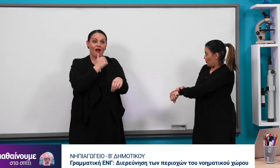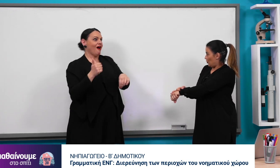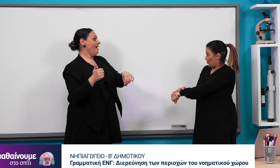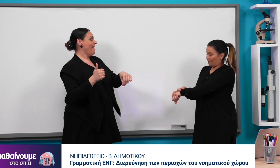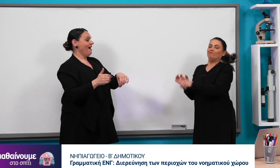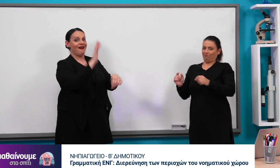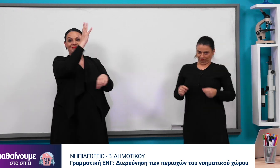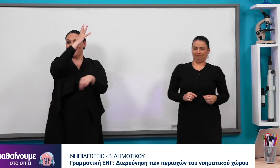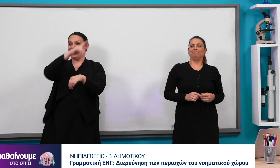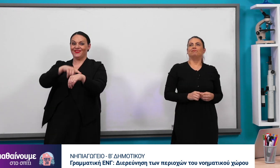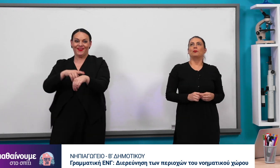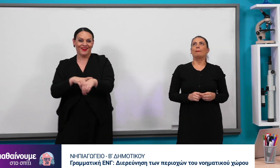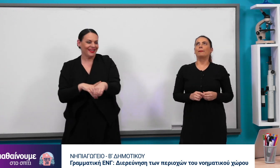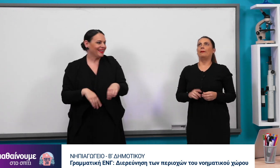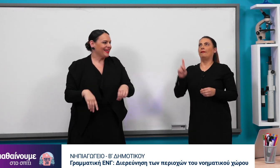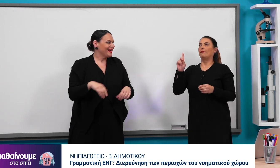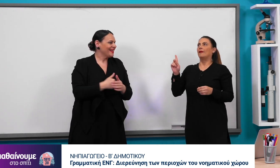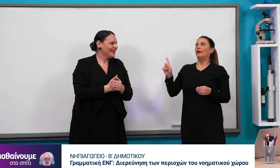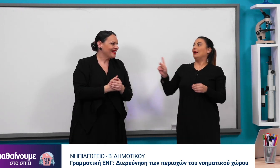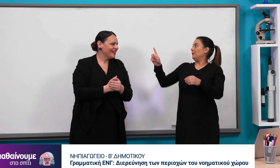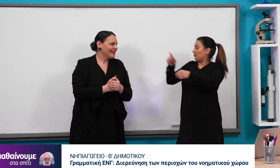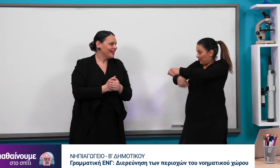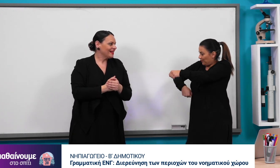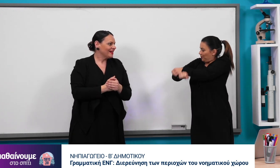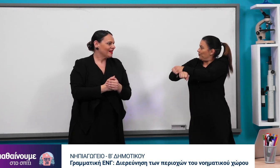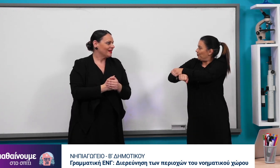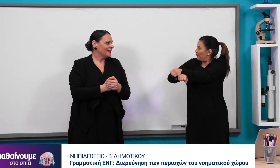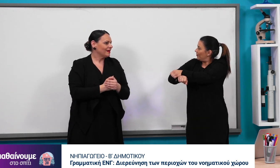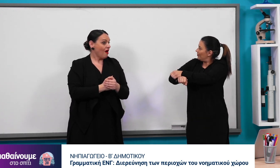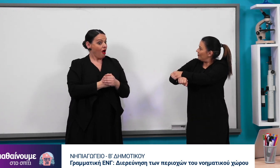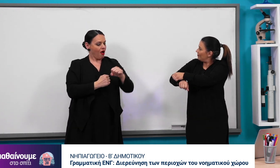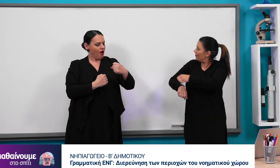Ρολόι. Μπράβο. Πολύ ωραία. Ποδόσφαιρο.